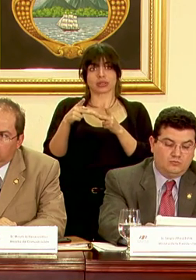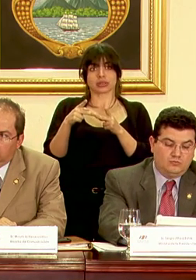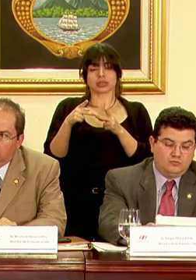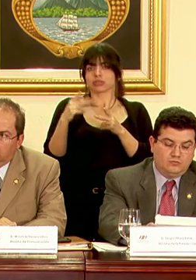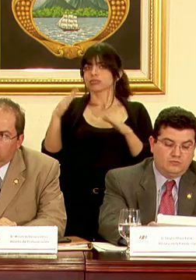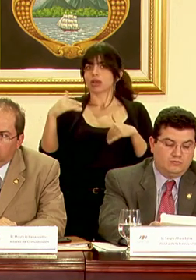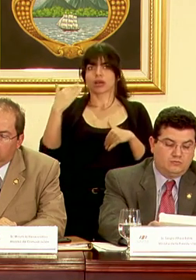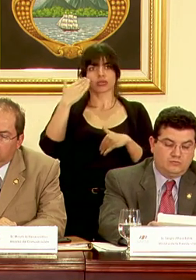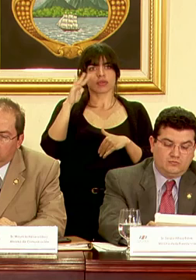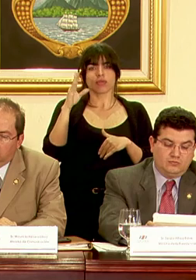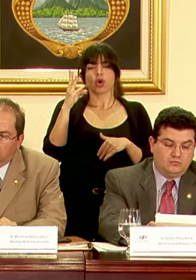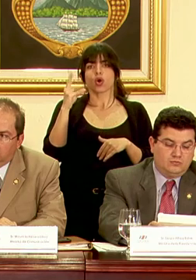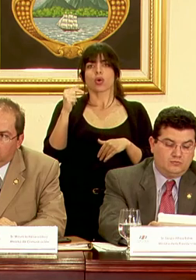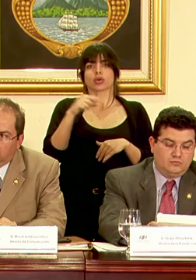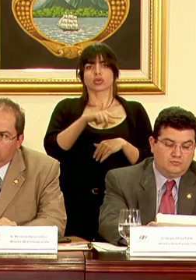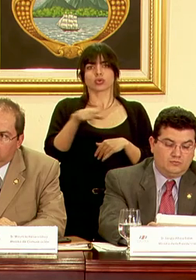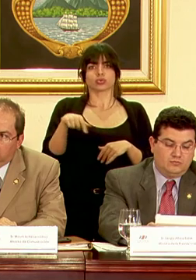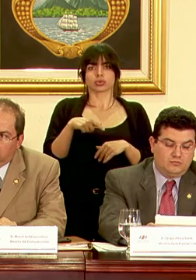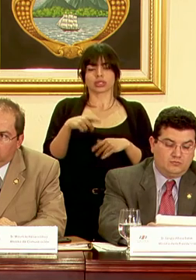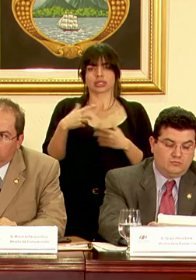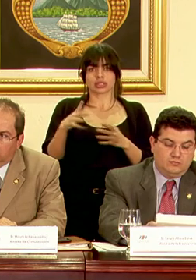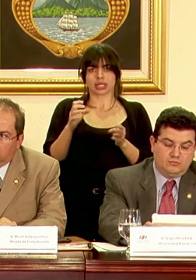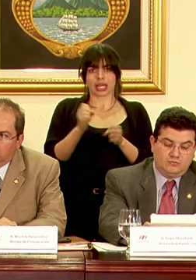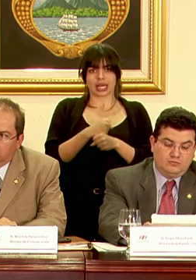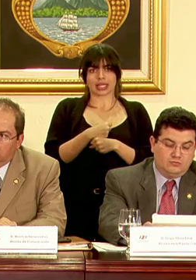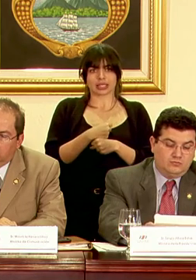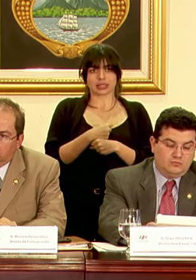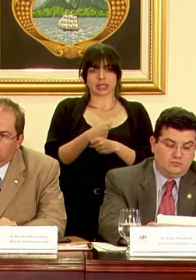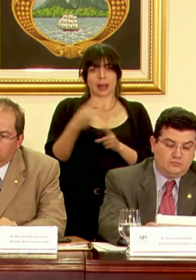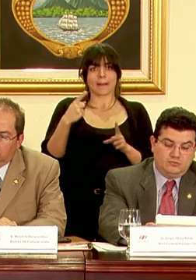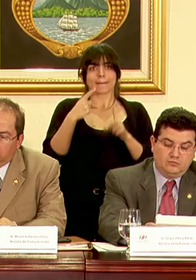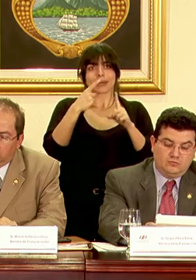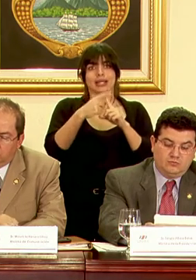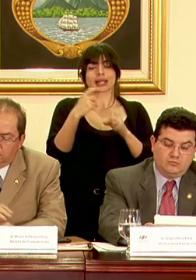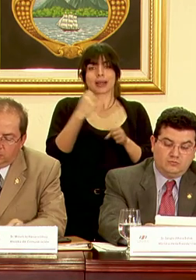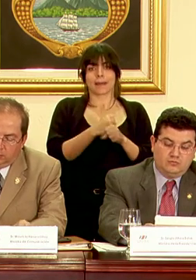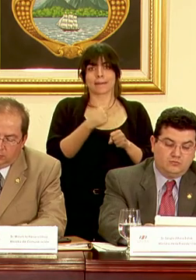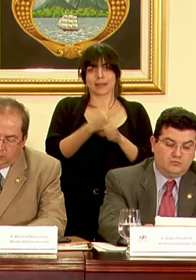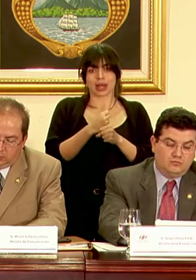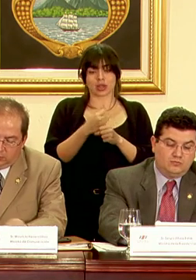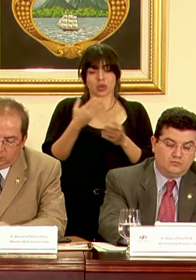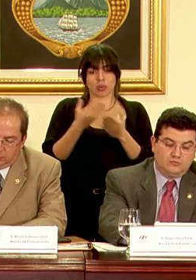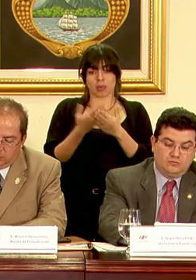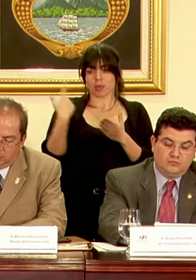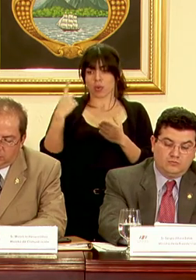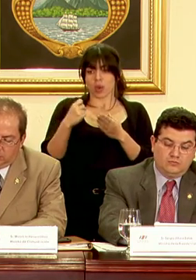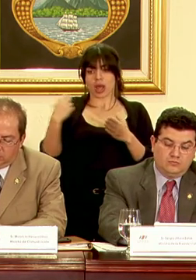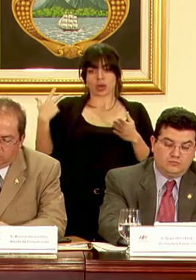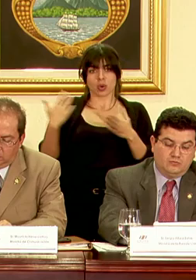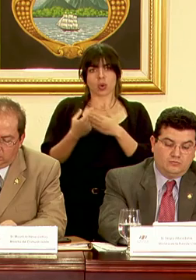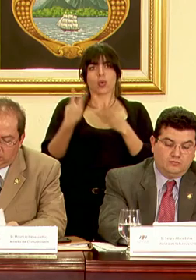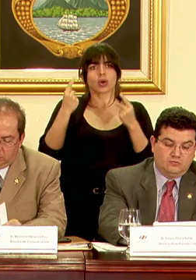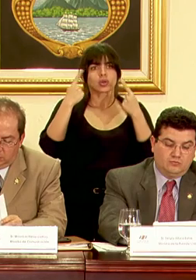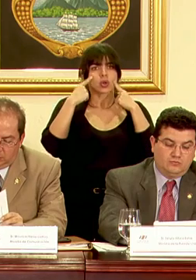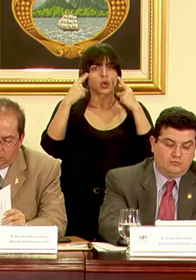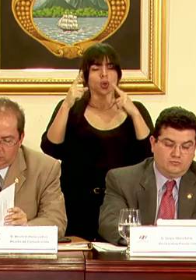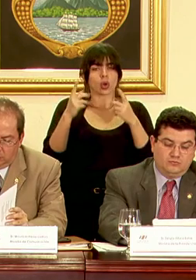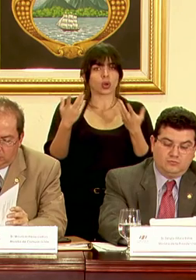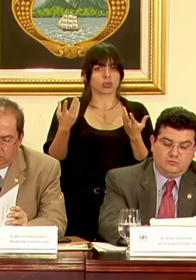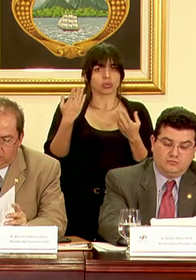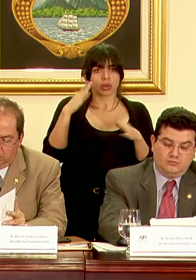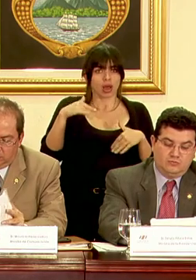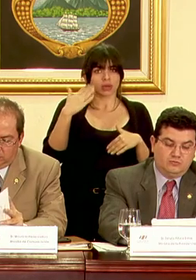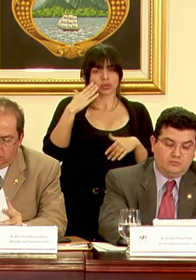cuánto han ustedes llegado a la meta de creación de empleos de lo que se propusieron hace un año que eran 217 mil entonces